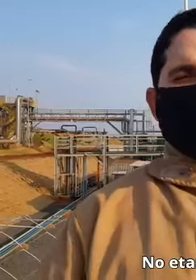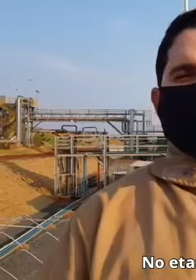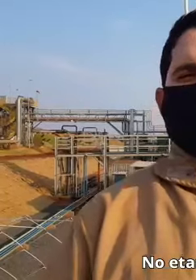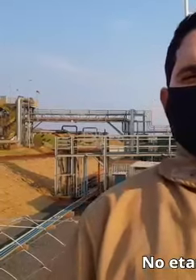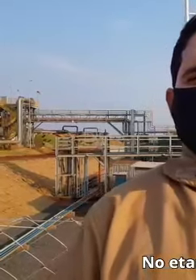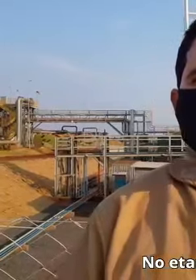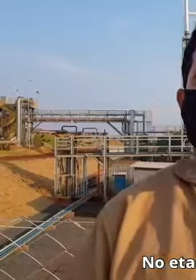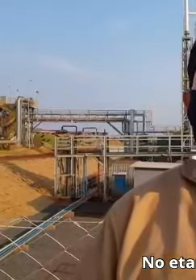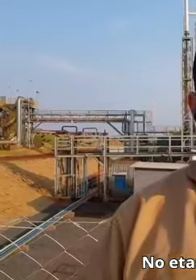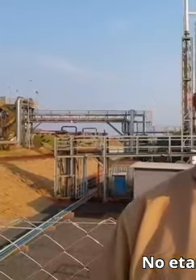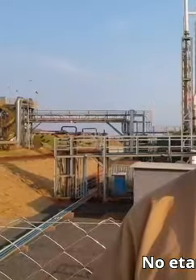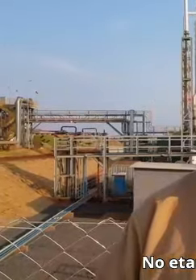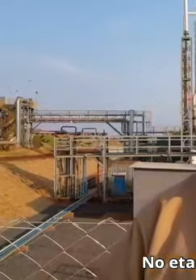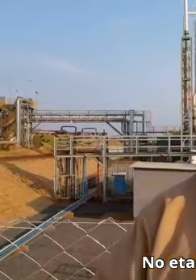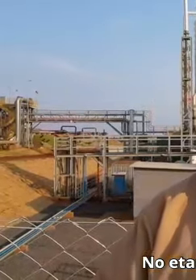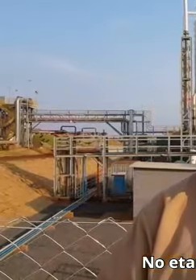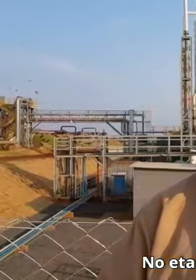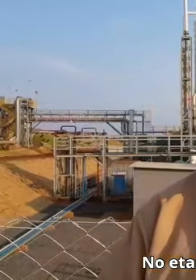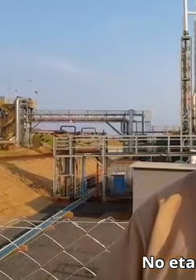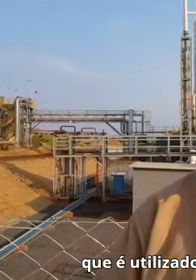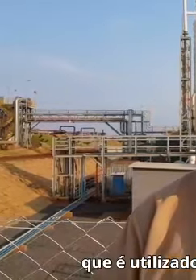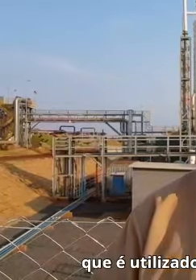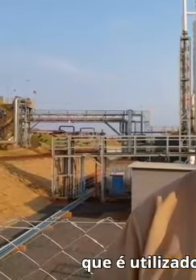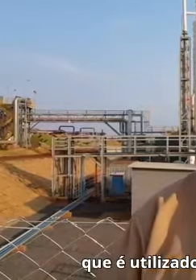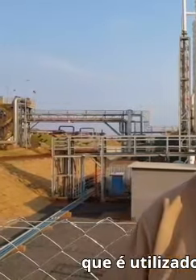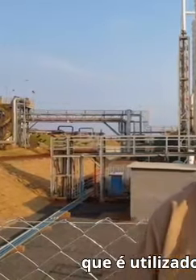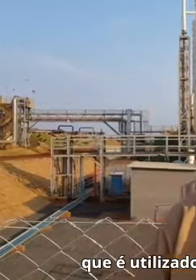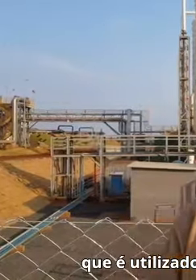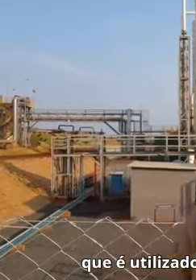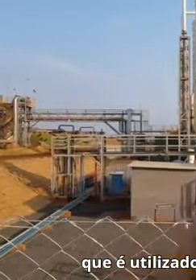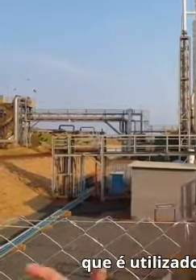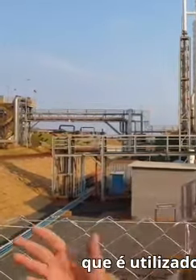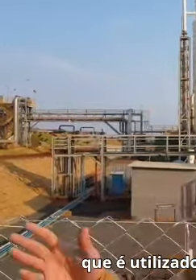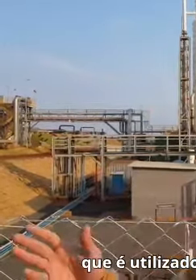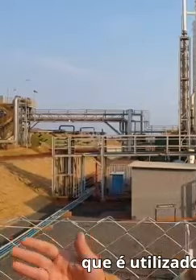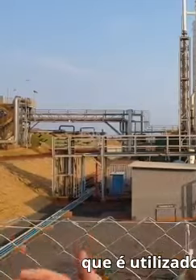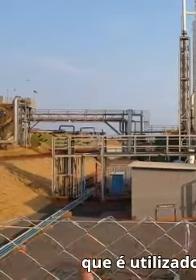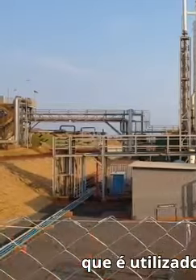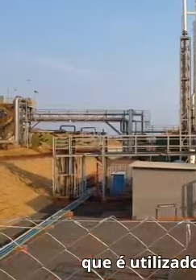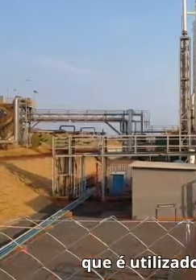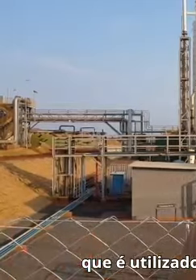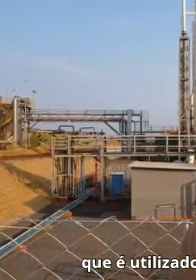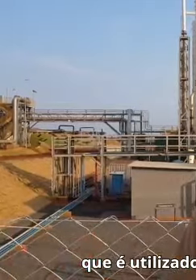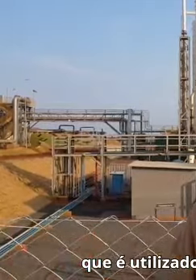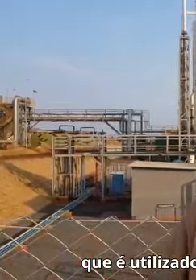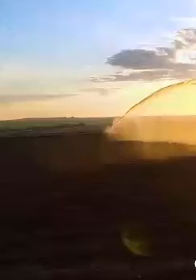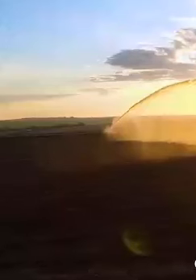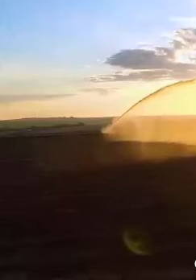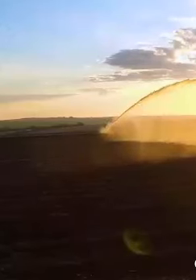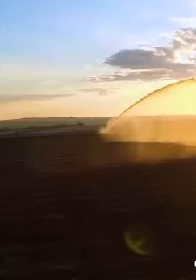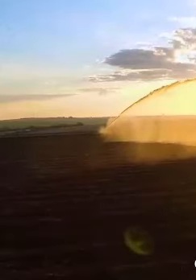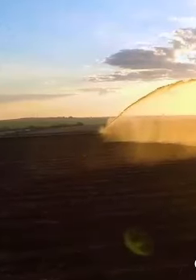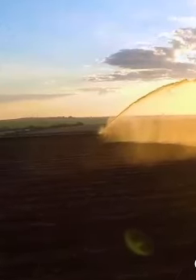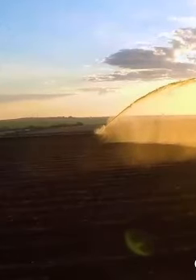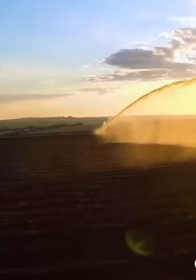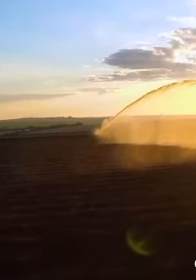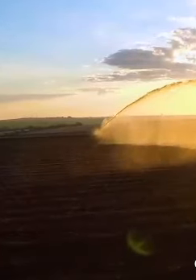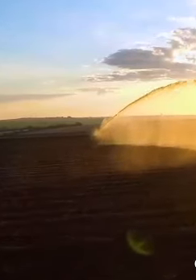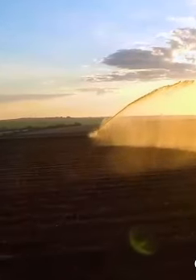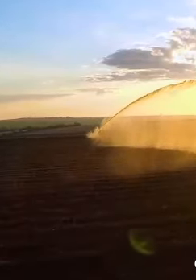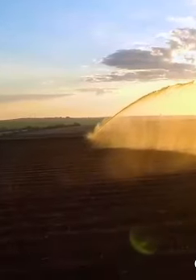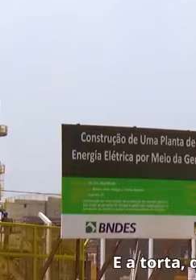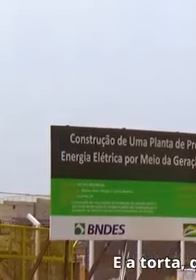No etanol sai um subproduto que é utilizado como fertilizante na lavoura, que é a